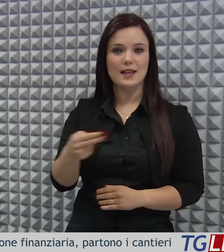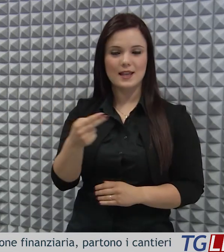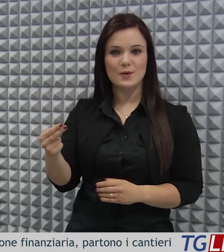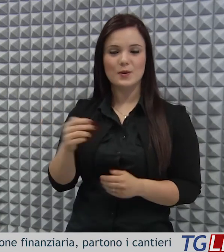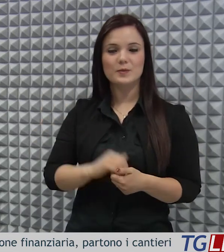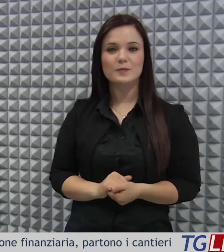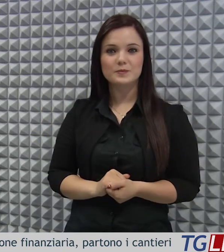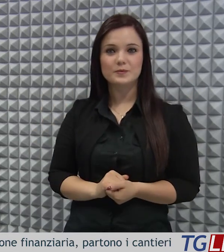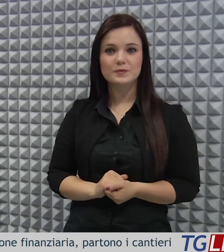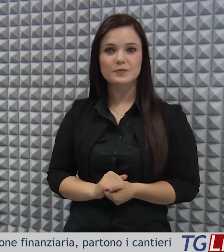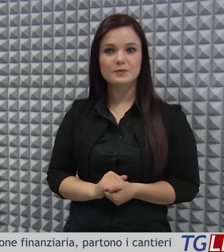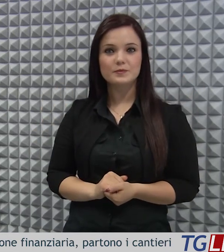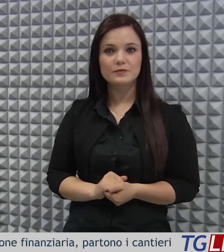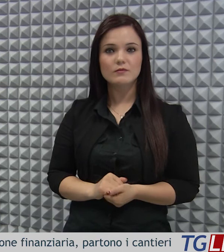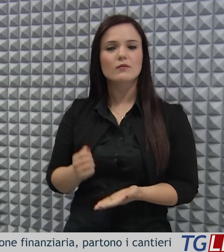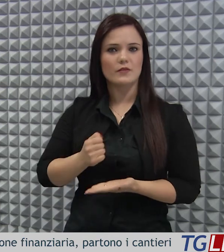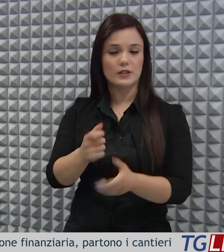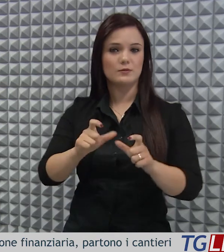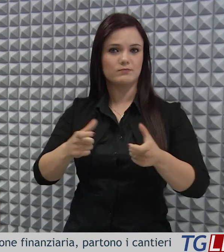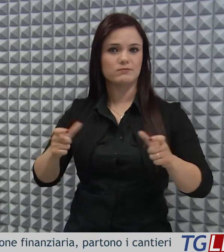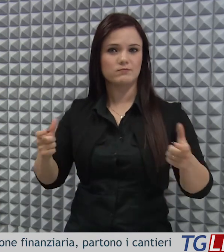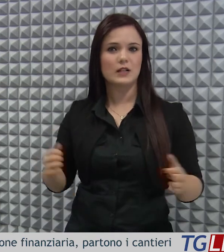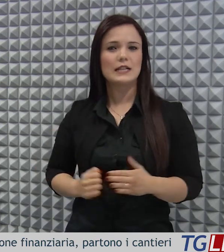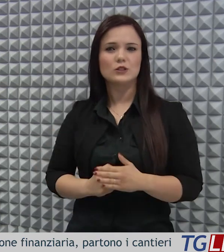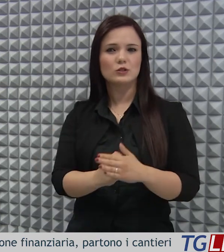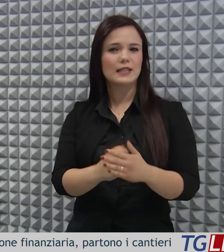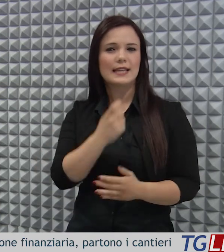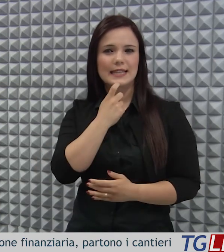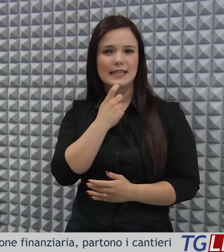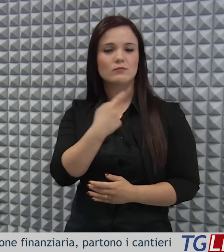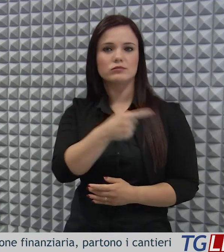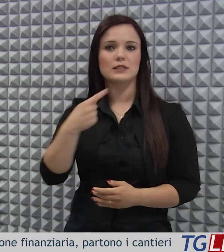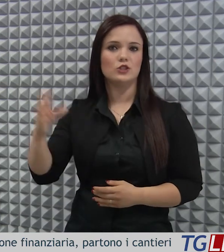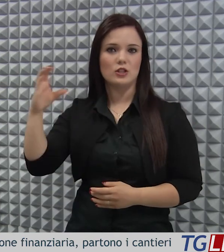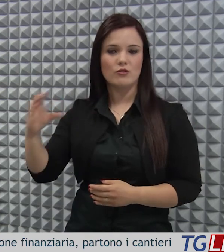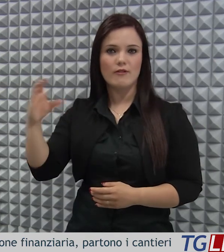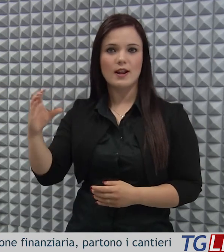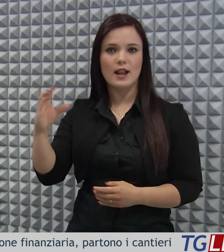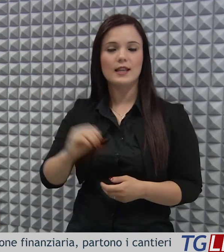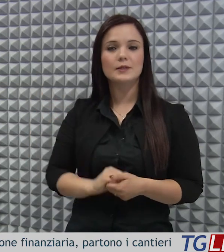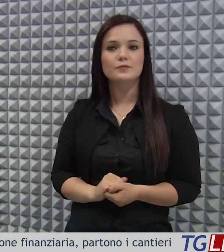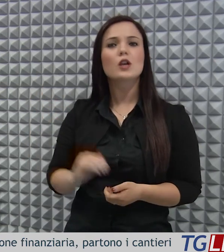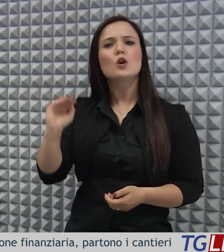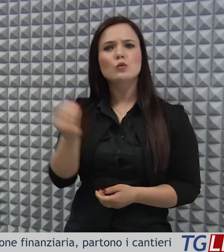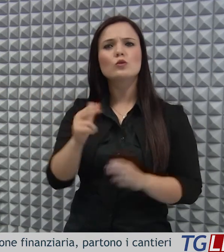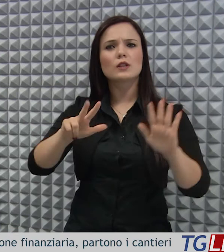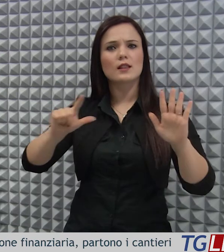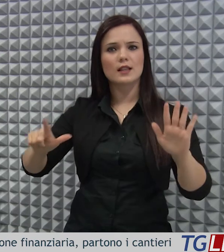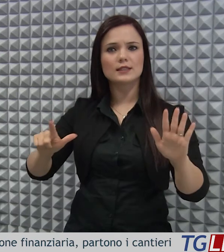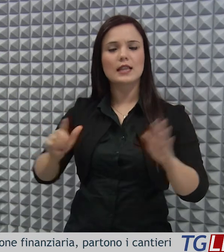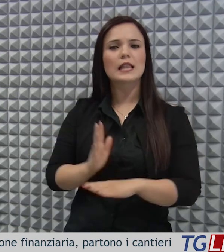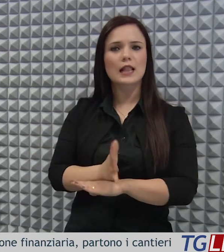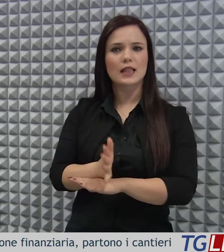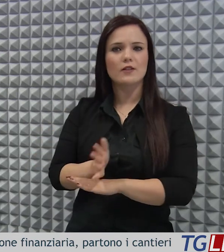di euro. Con tale aumento sosteniamo, ha detto Cifarelli, tutti gli 87